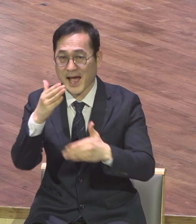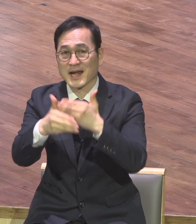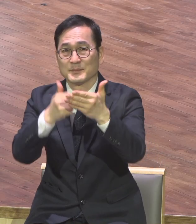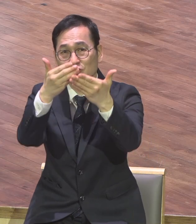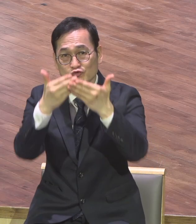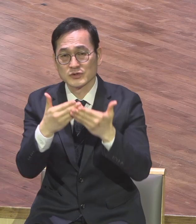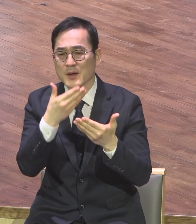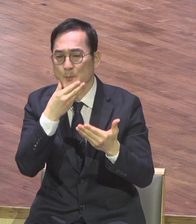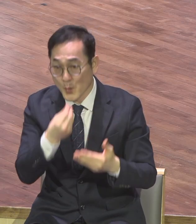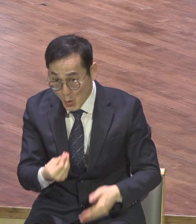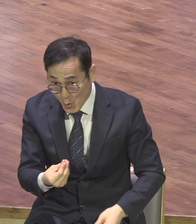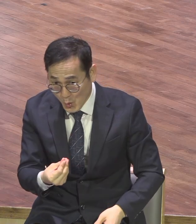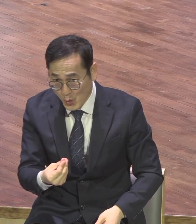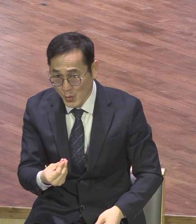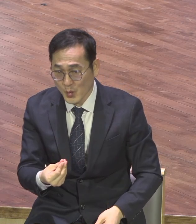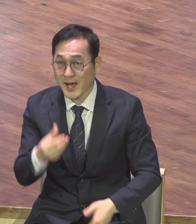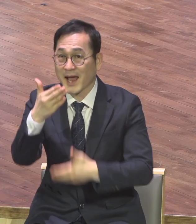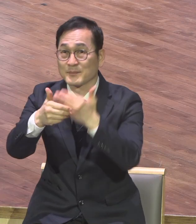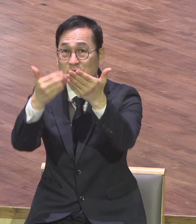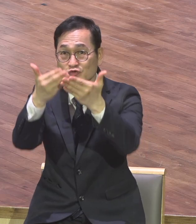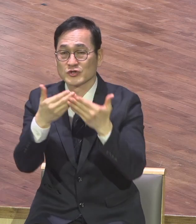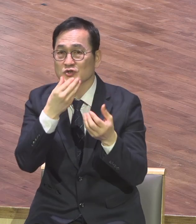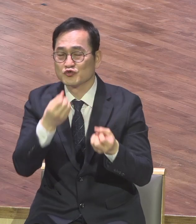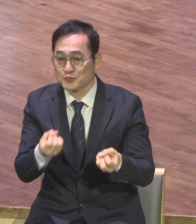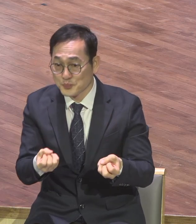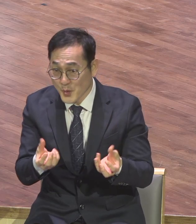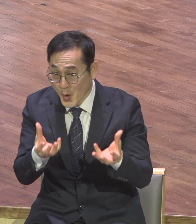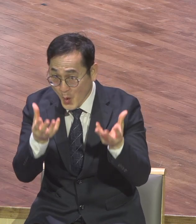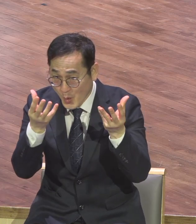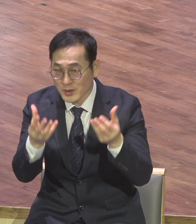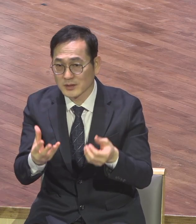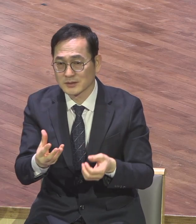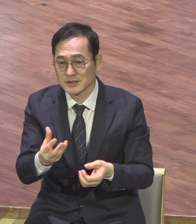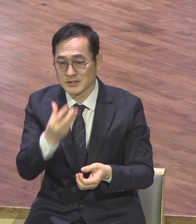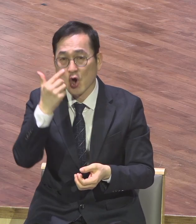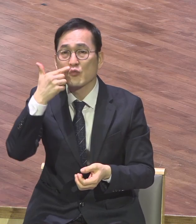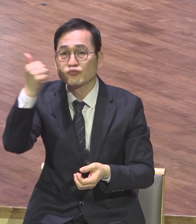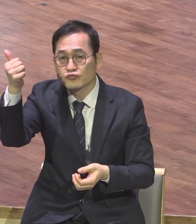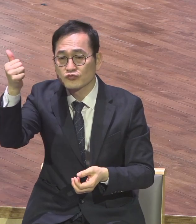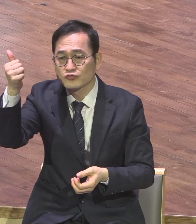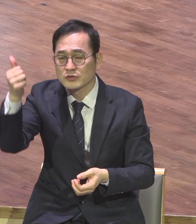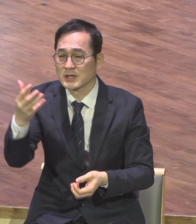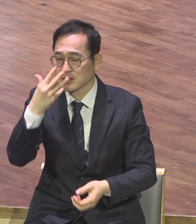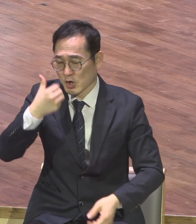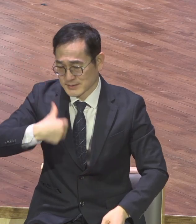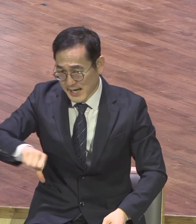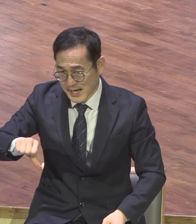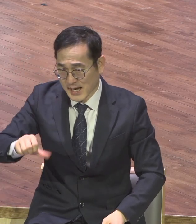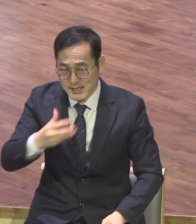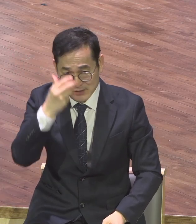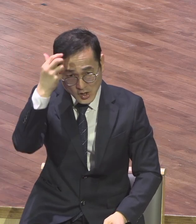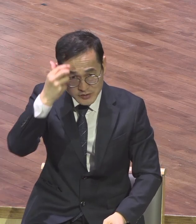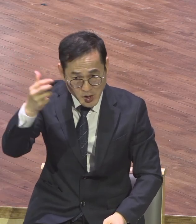해븐의 블레싱을 강조했습니다 성부 하나님의 교획 성자 하나님의 실행 성령 하나님의 적용